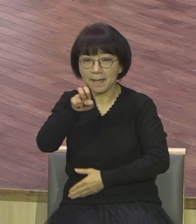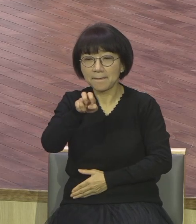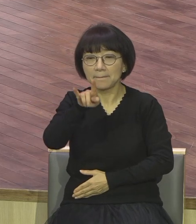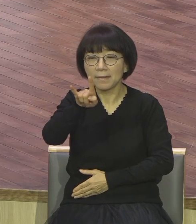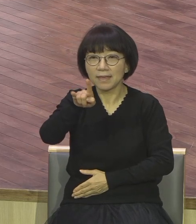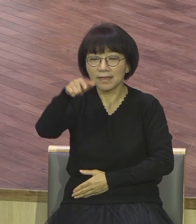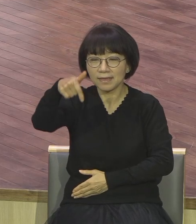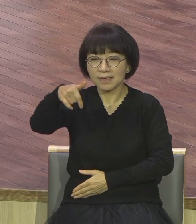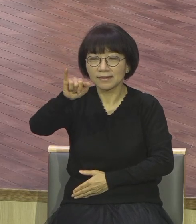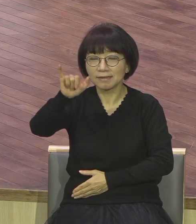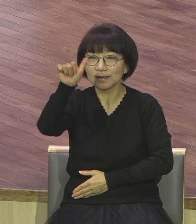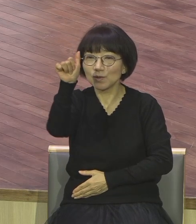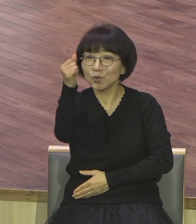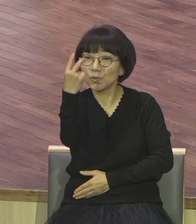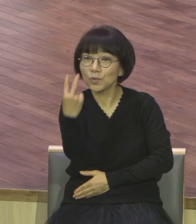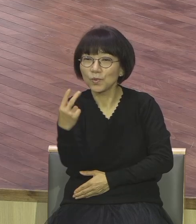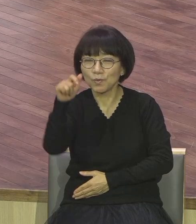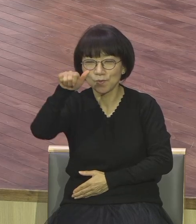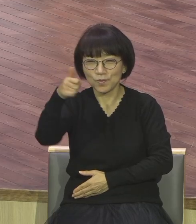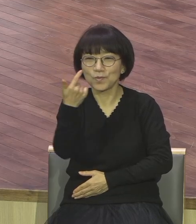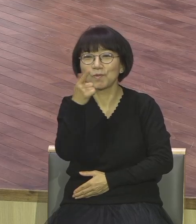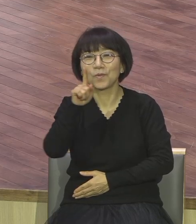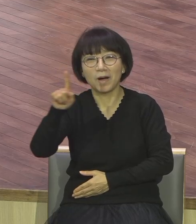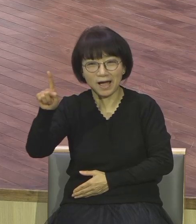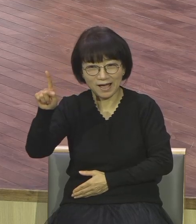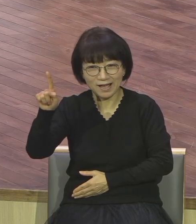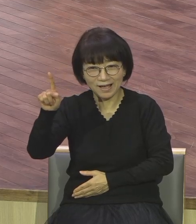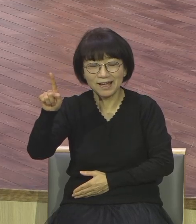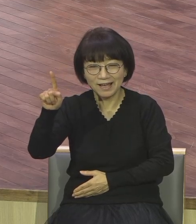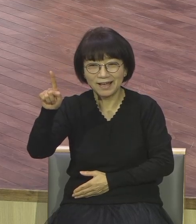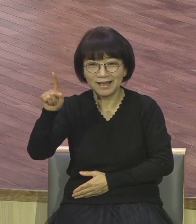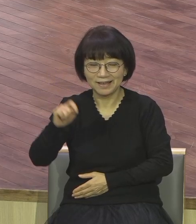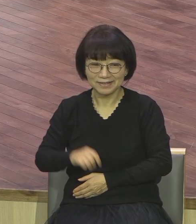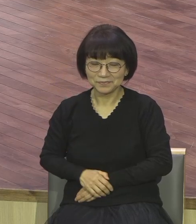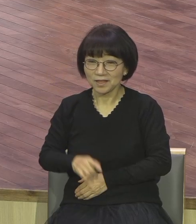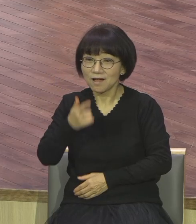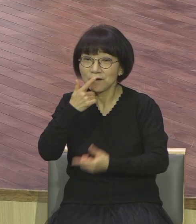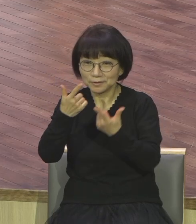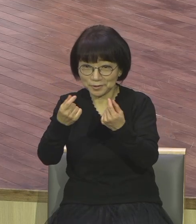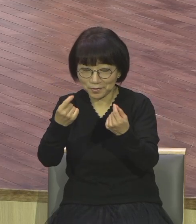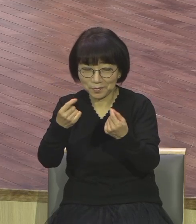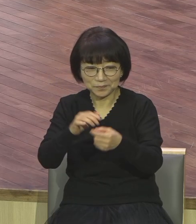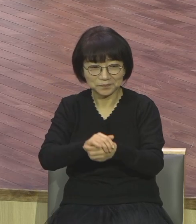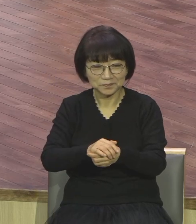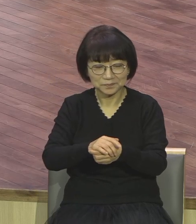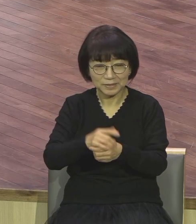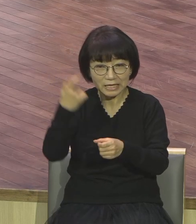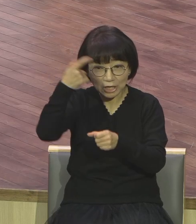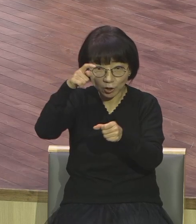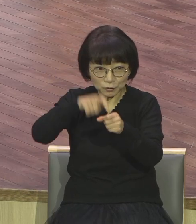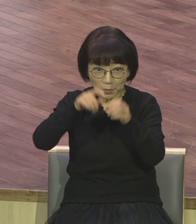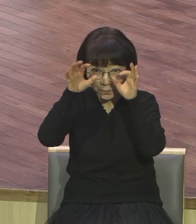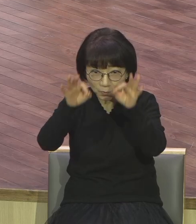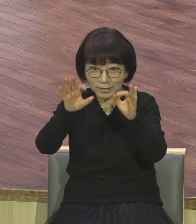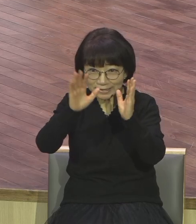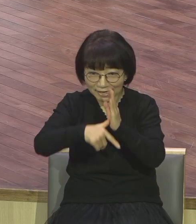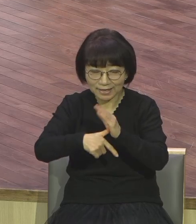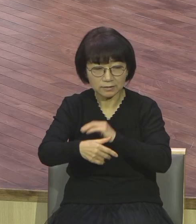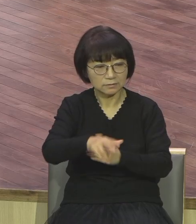영적으로도 이런 효과가 있습니다 문제와 사건이 있습니다 문제와 사건이 오면 문제와